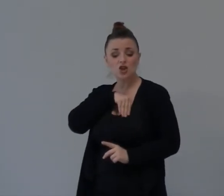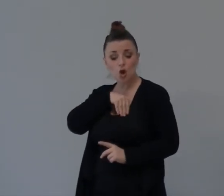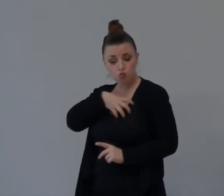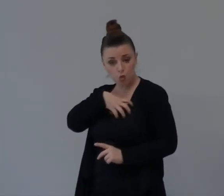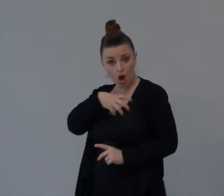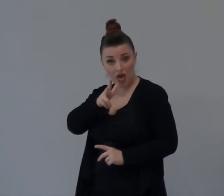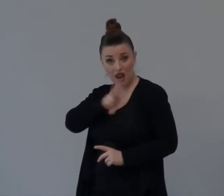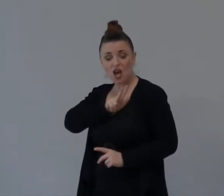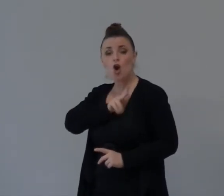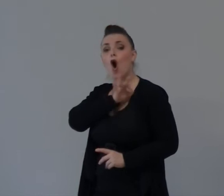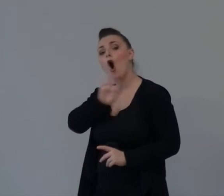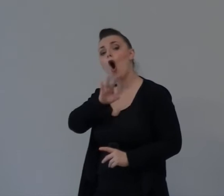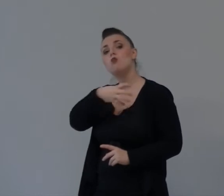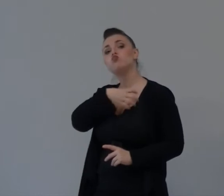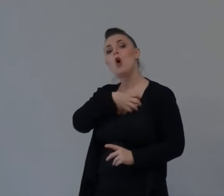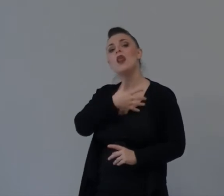Li Tagli A Dio